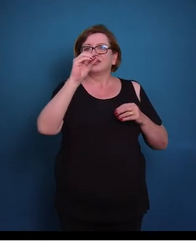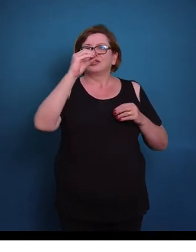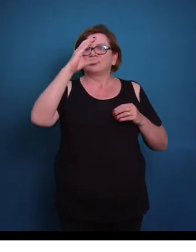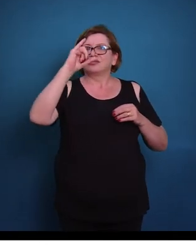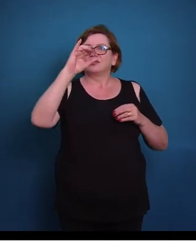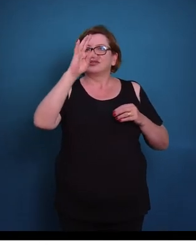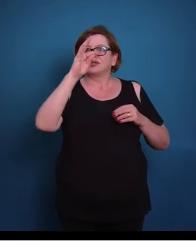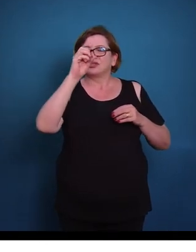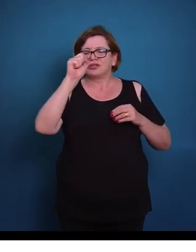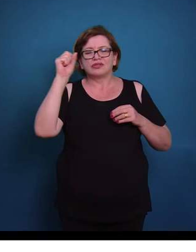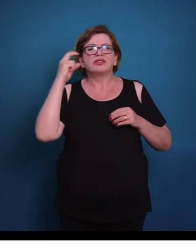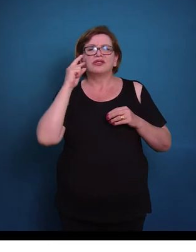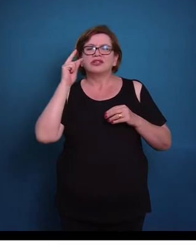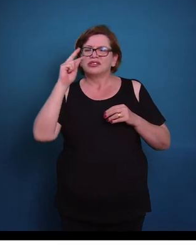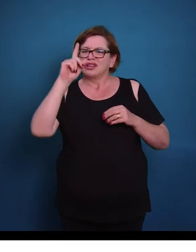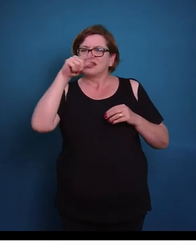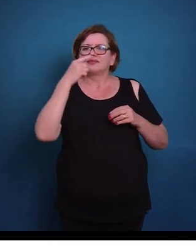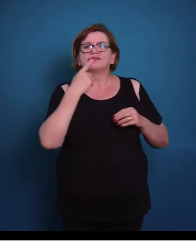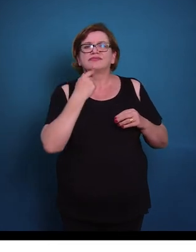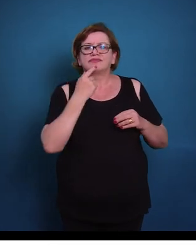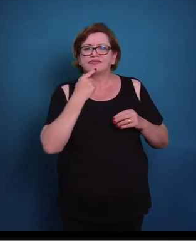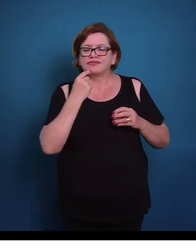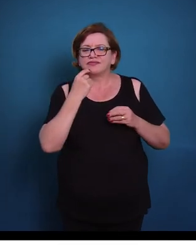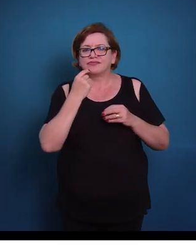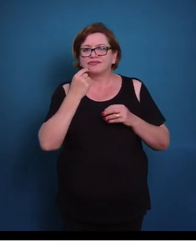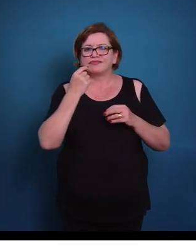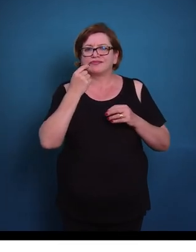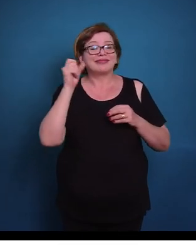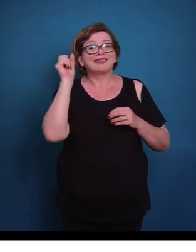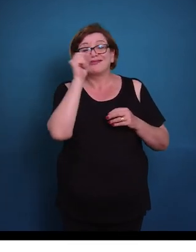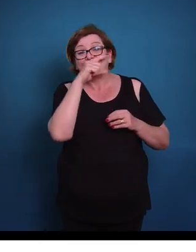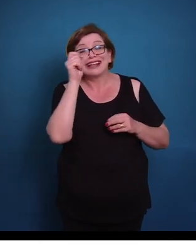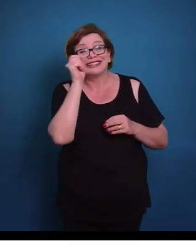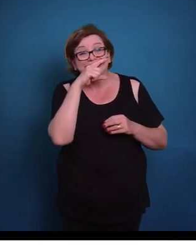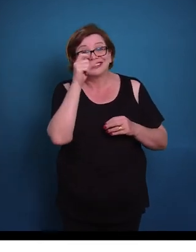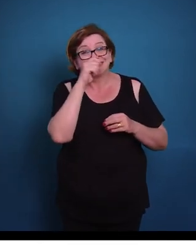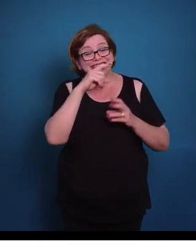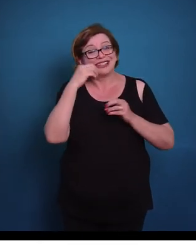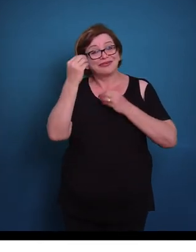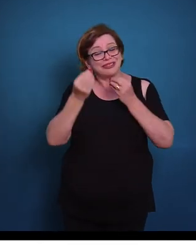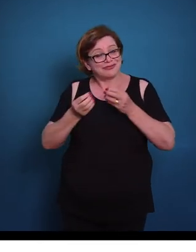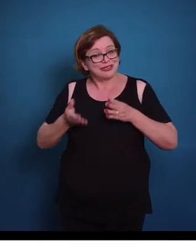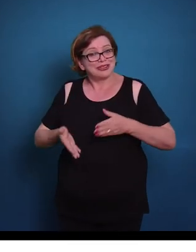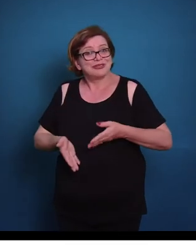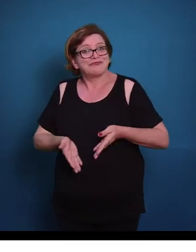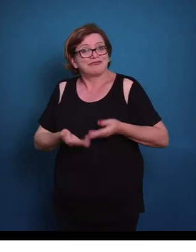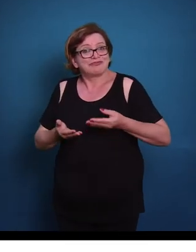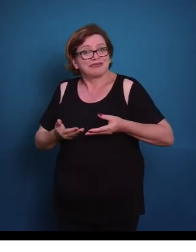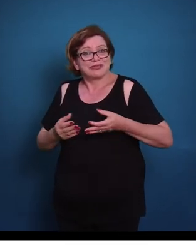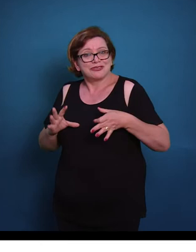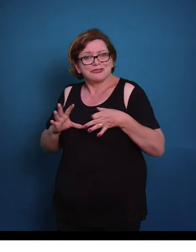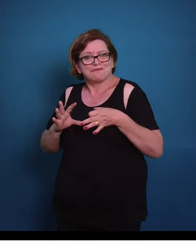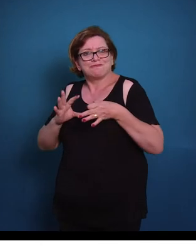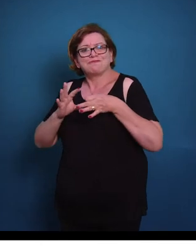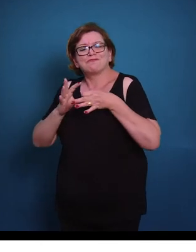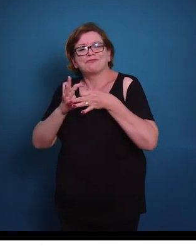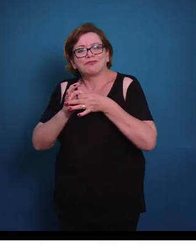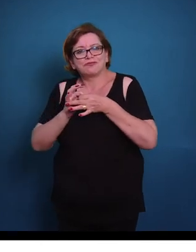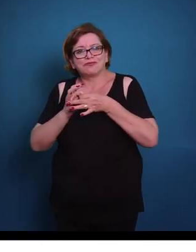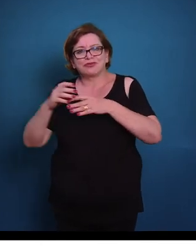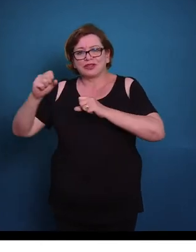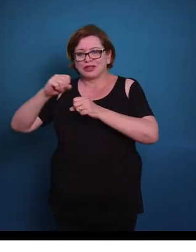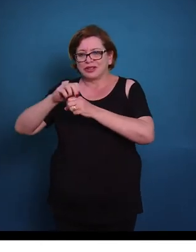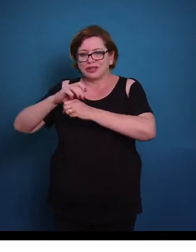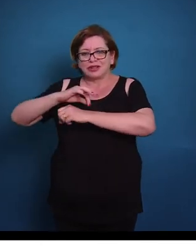representadas em verde, essas células vão dar uma sustentação para os neurônios, então elas vão se conectar aos neurônios, aos